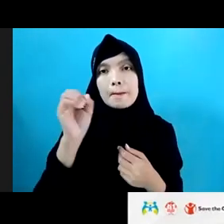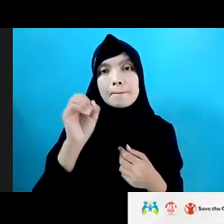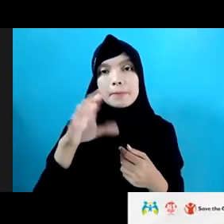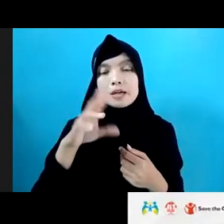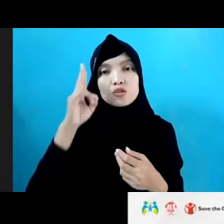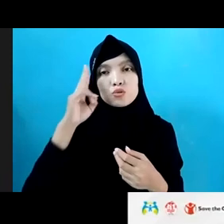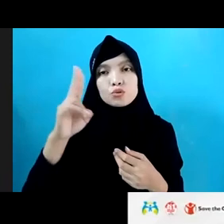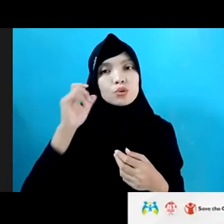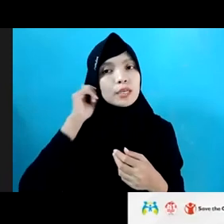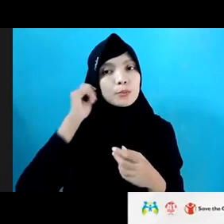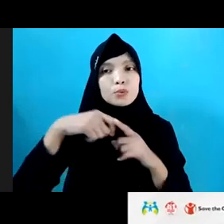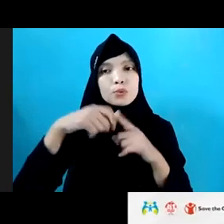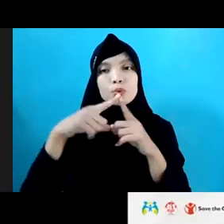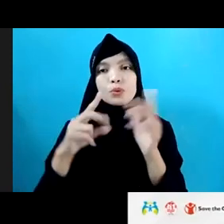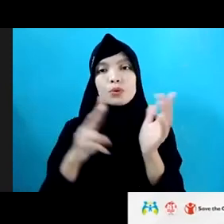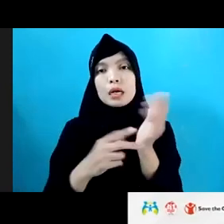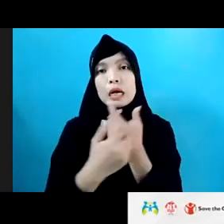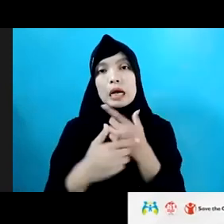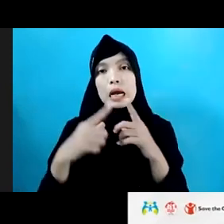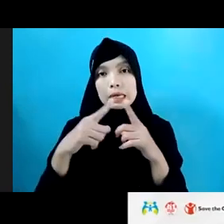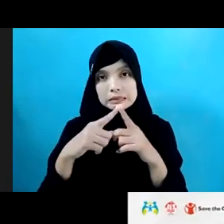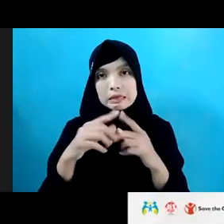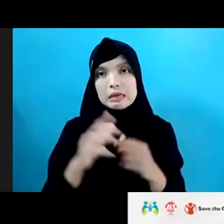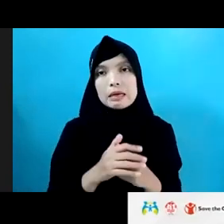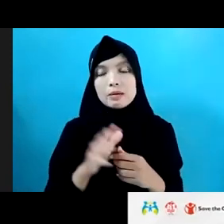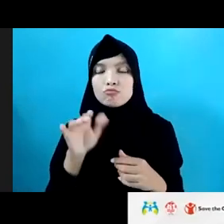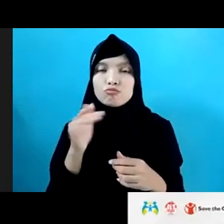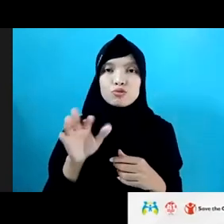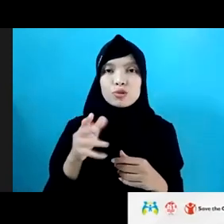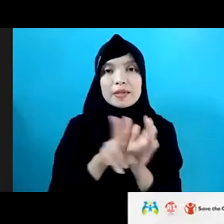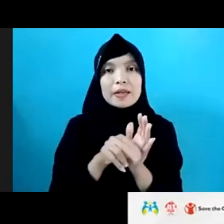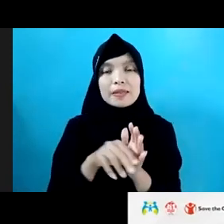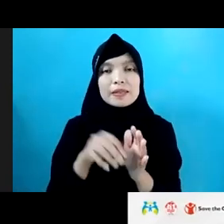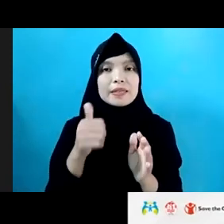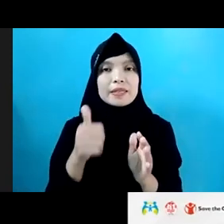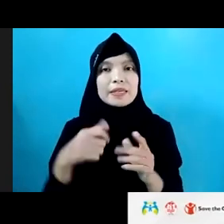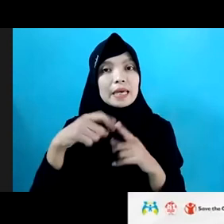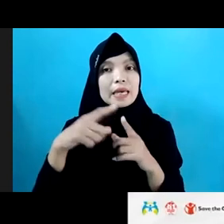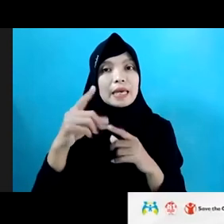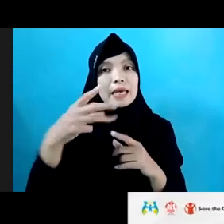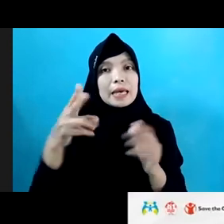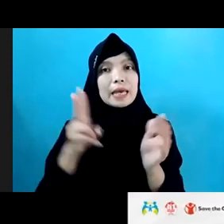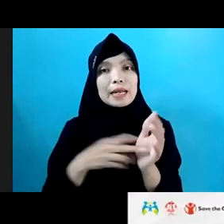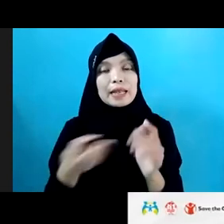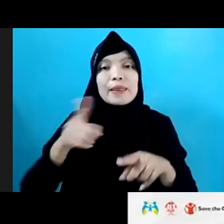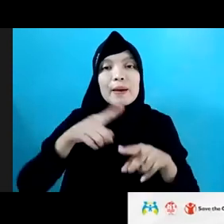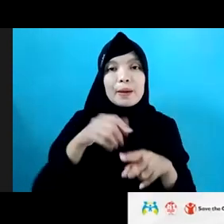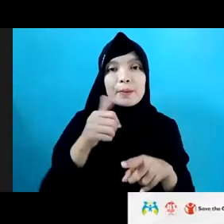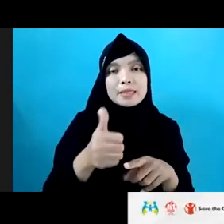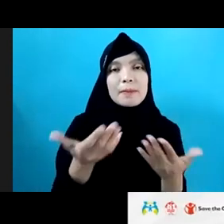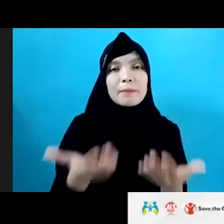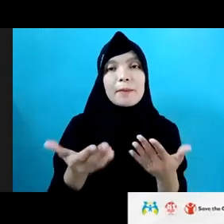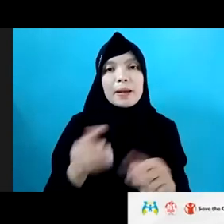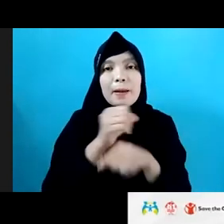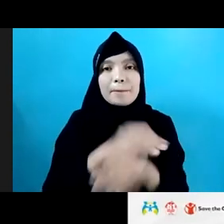kepada Ibu Kanya, dan mungkin dari Ibu Karen bisa menambahkan juga bagaimana kemudian praktek dari